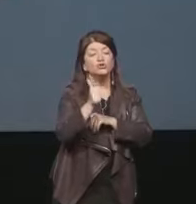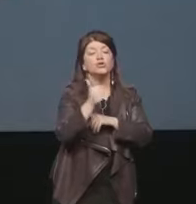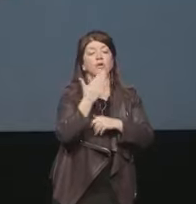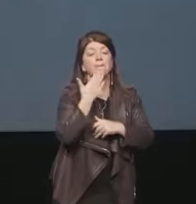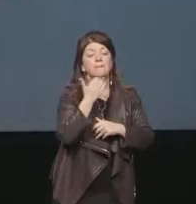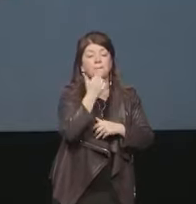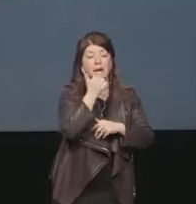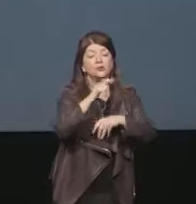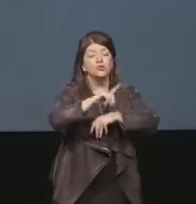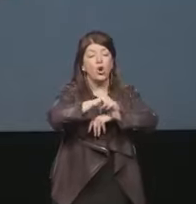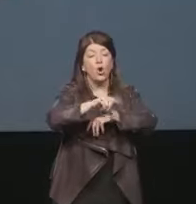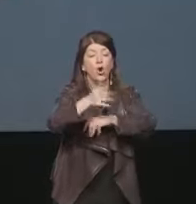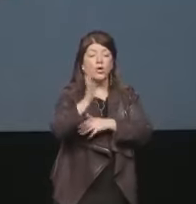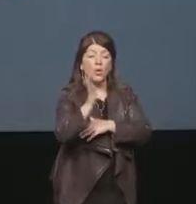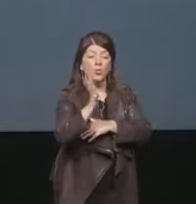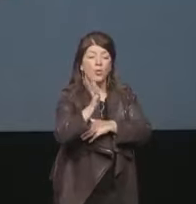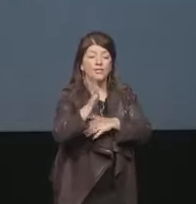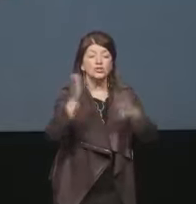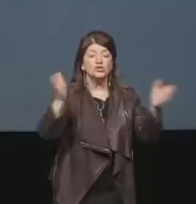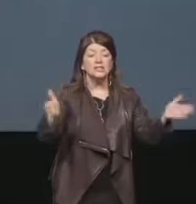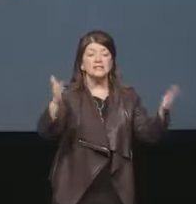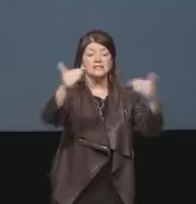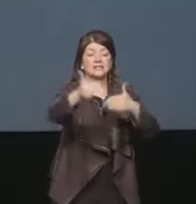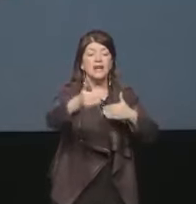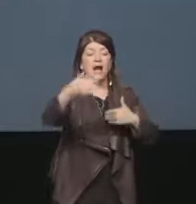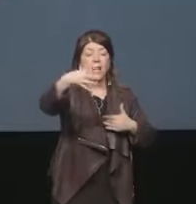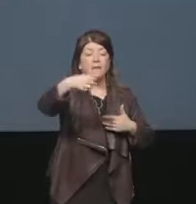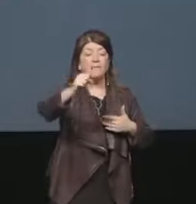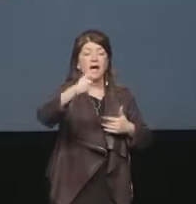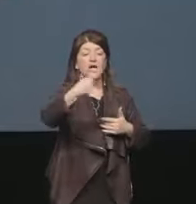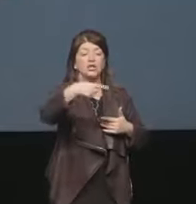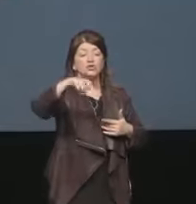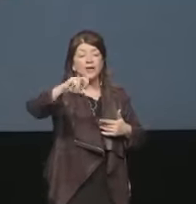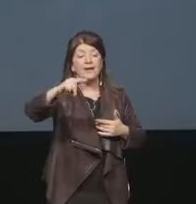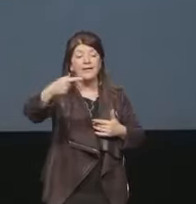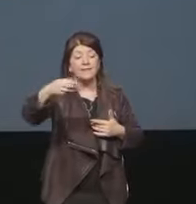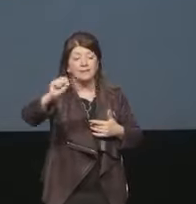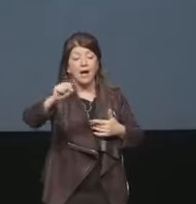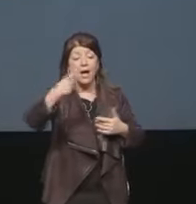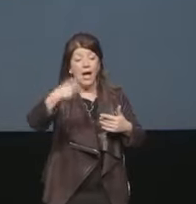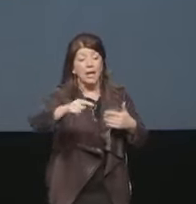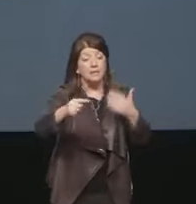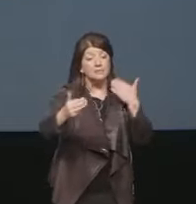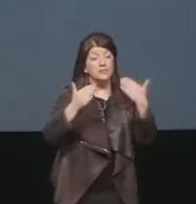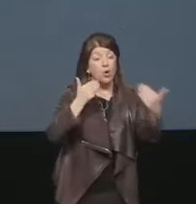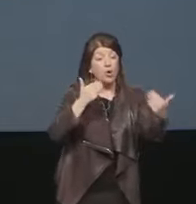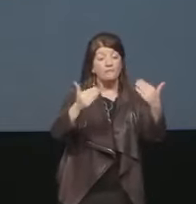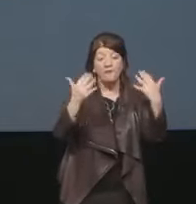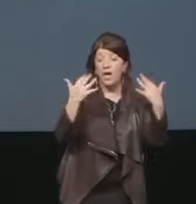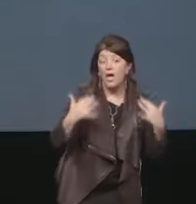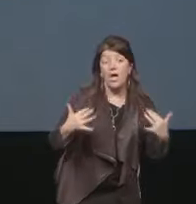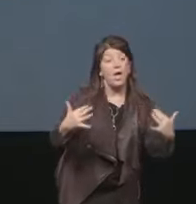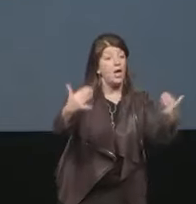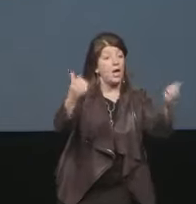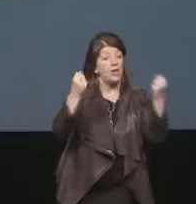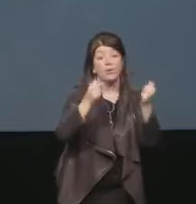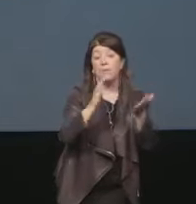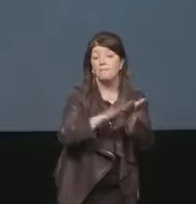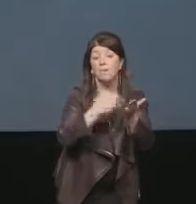e si porrà come obiettivo quello di dare concretezza e un contributo autorevole al tema della sostenibilità